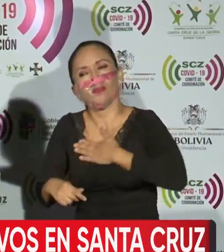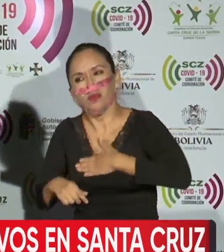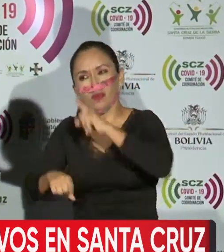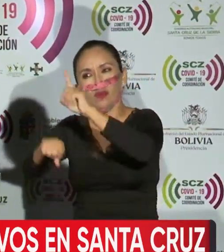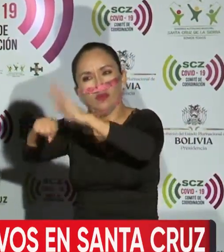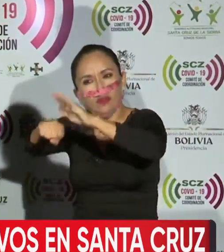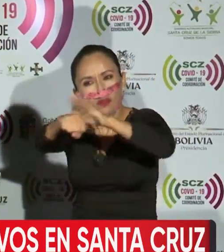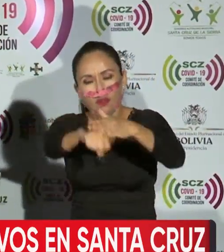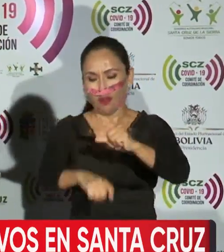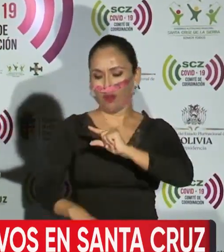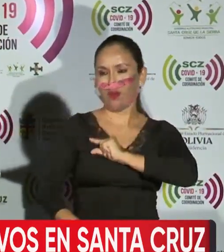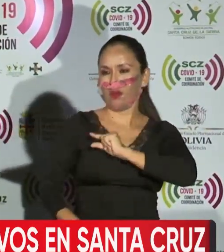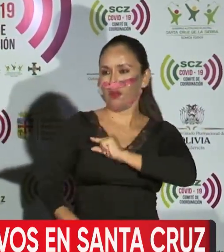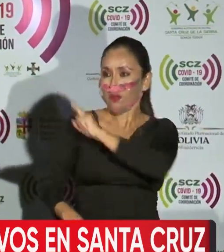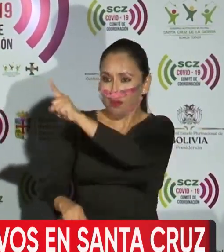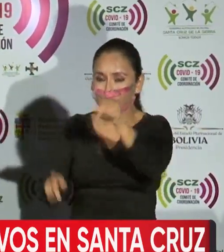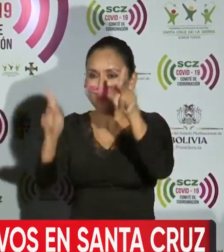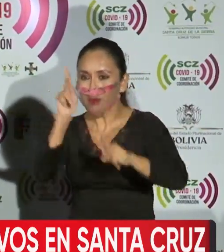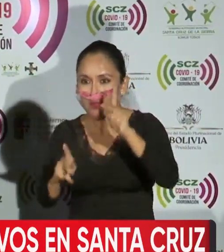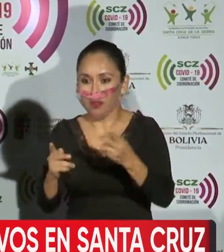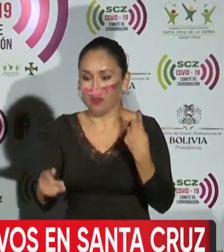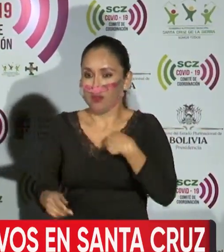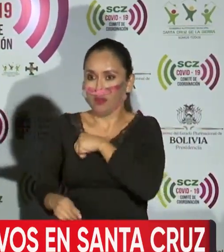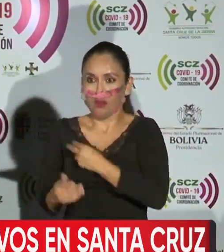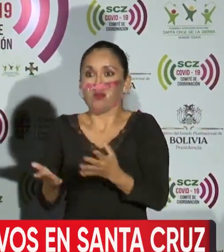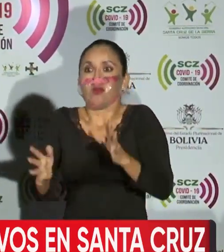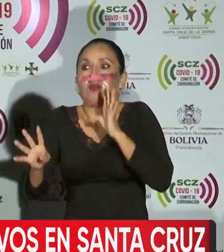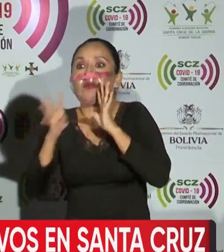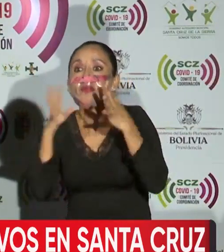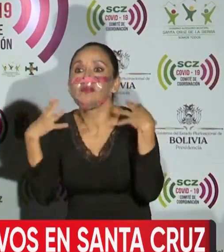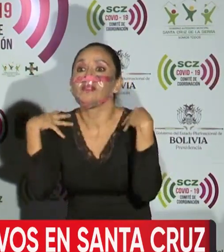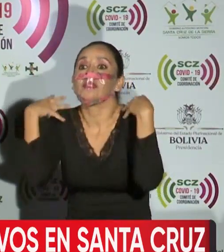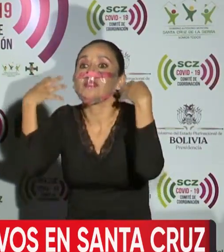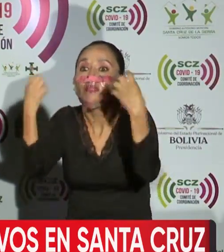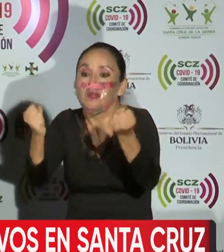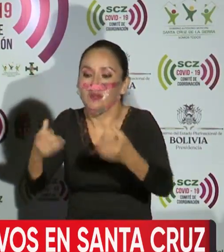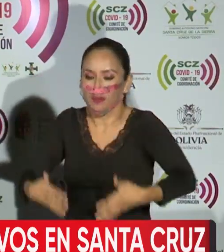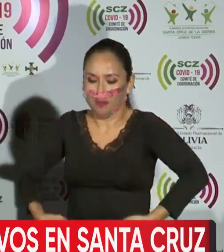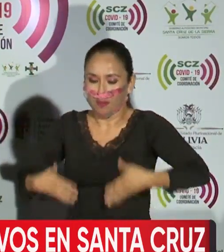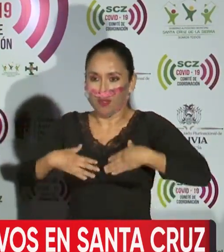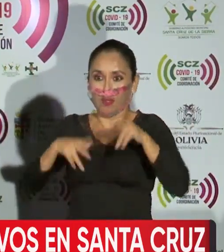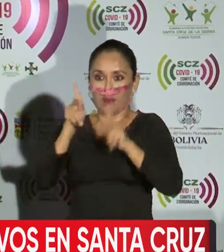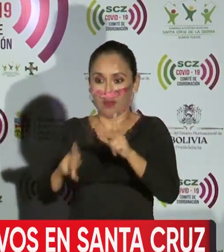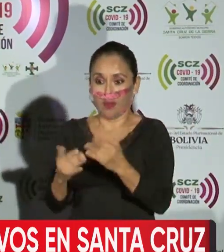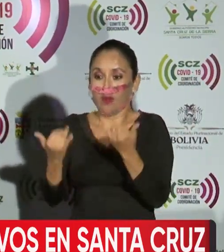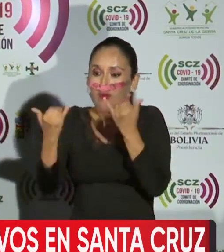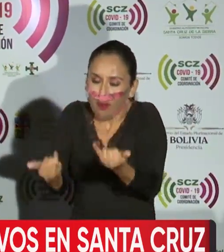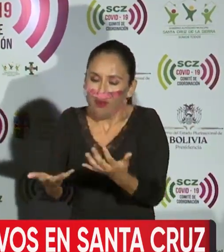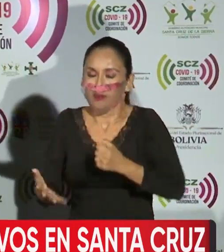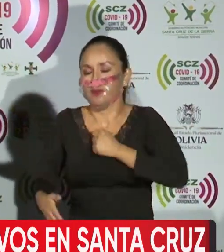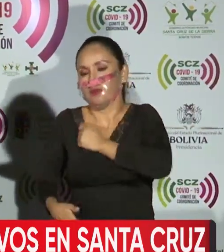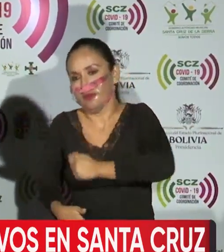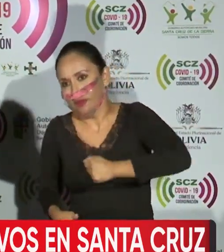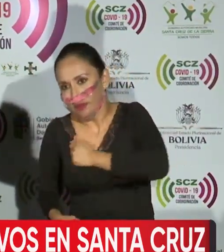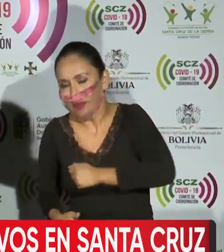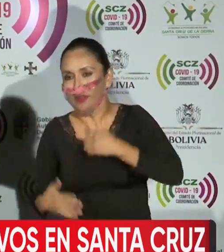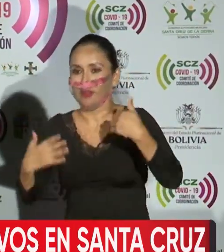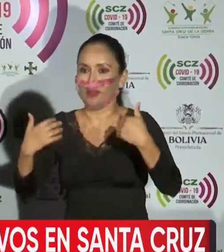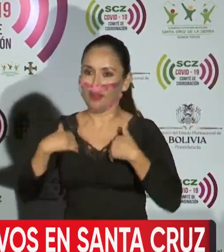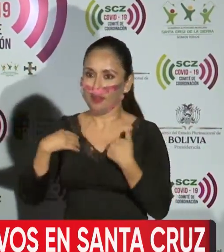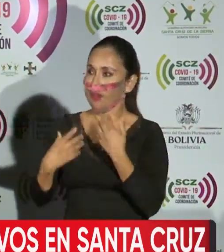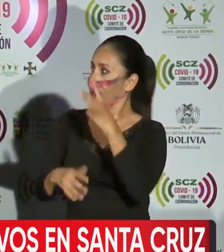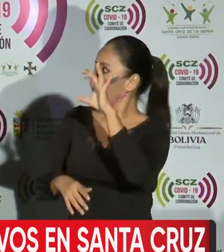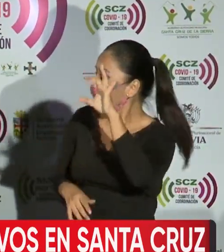la conciencia, a toda la población. Estamos hablando de la salud, de la vida de la gente. Hoy, desgraciadamente, hemos tenido que